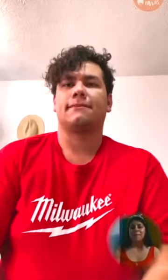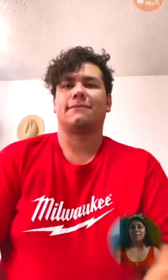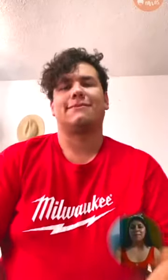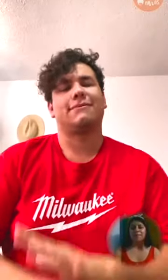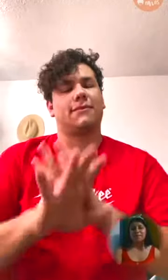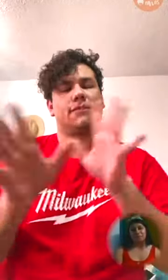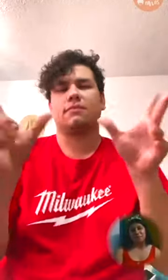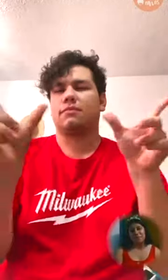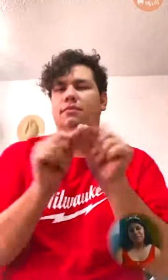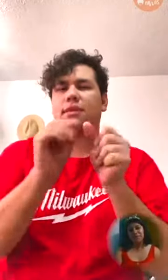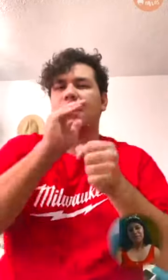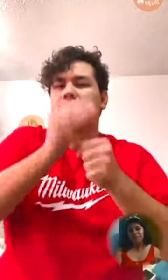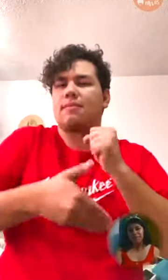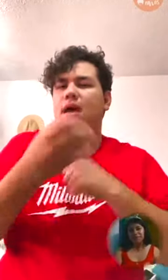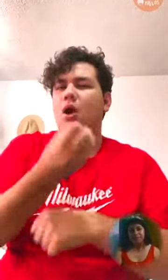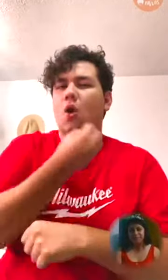Vamos a terminar con una oración.